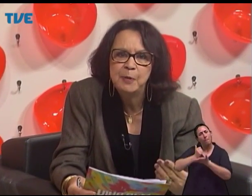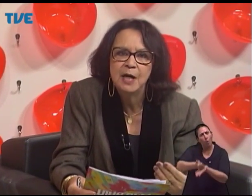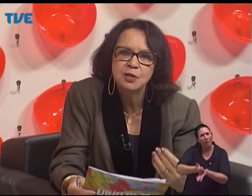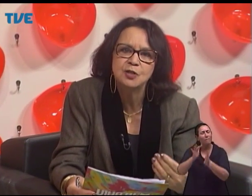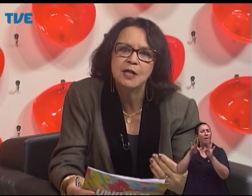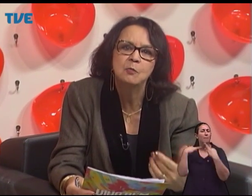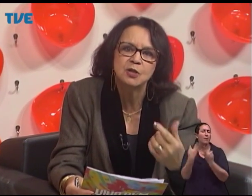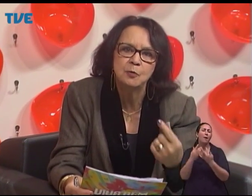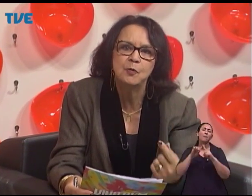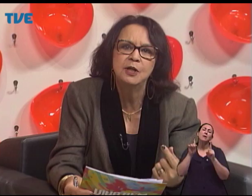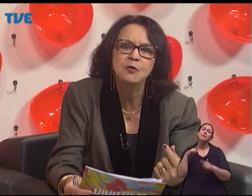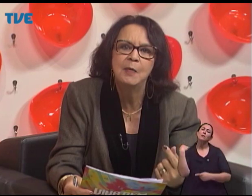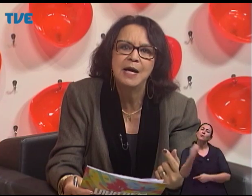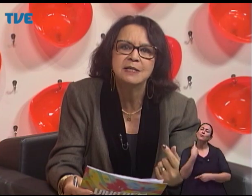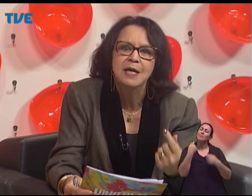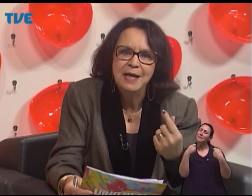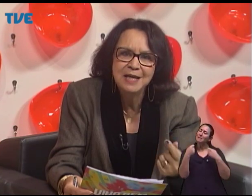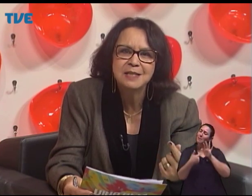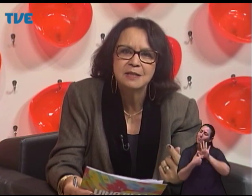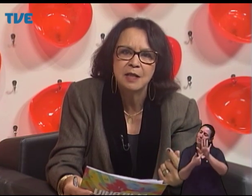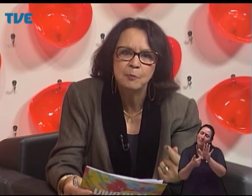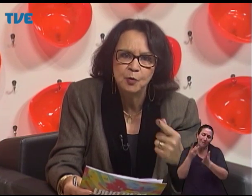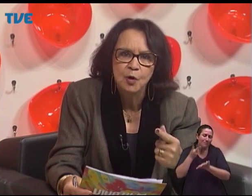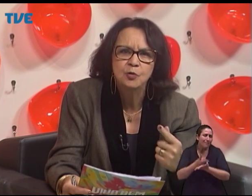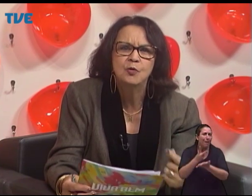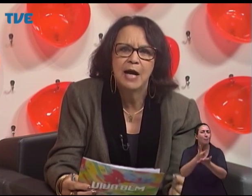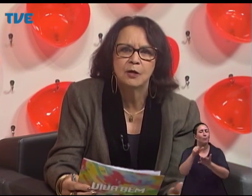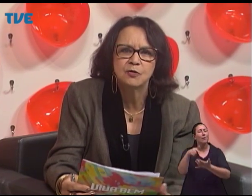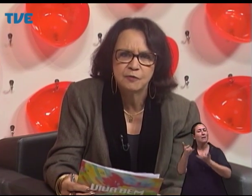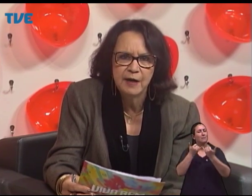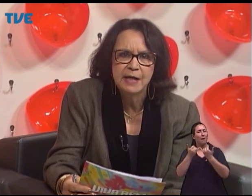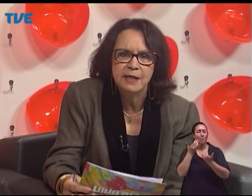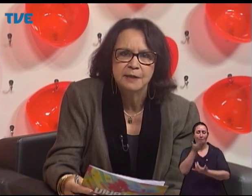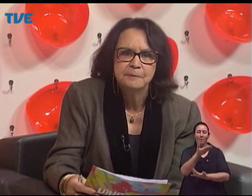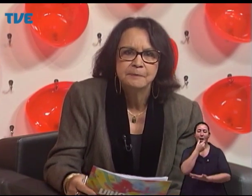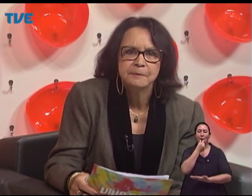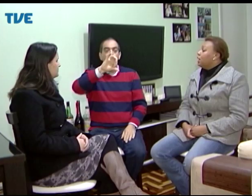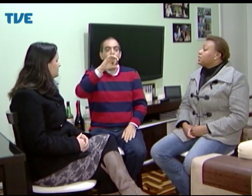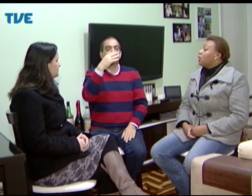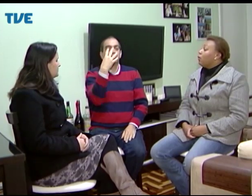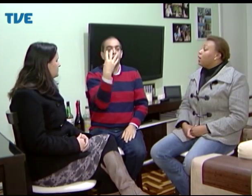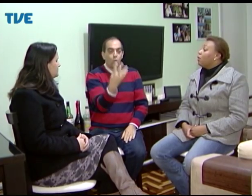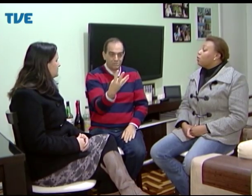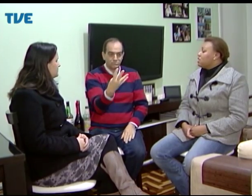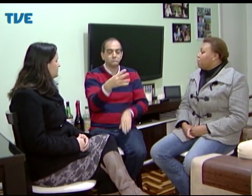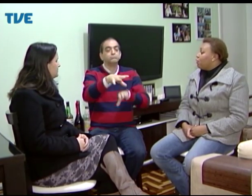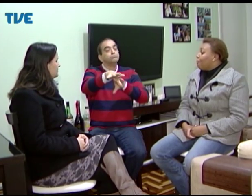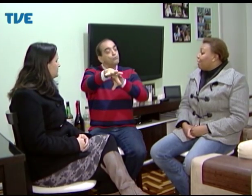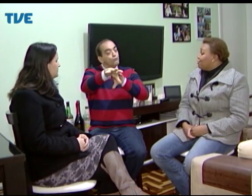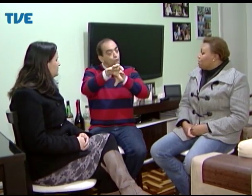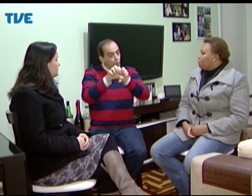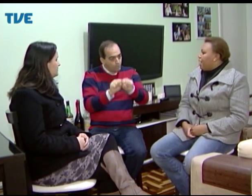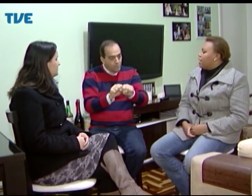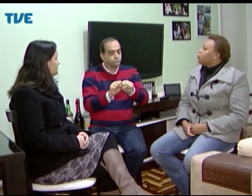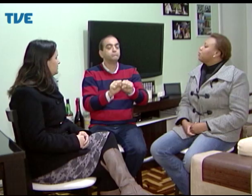mas sempre a gente tem que mostrar um pouquinho mais esse exemplo do Carlos. Vai aí. Eu consegui me formar no ensino médio